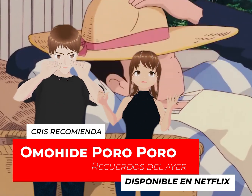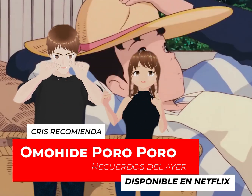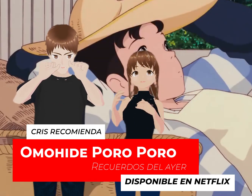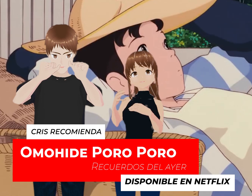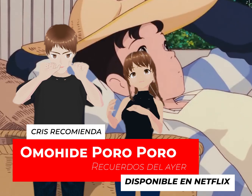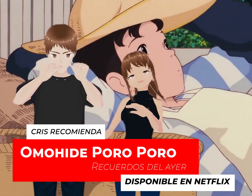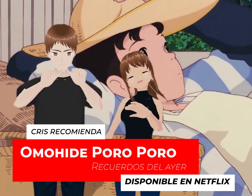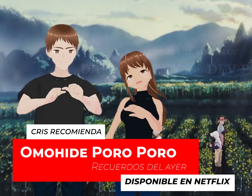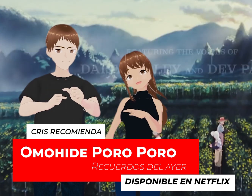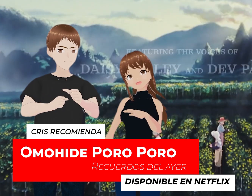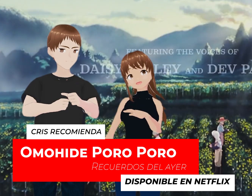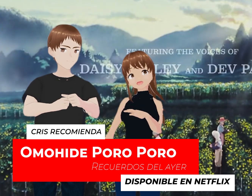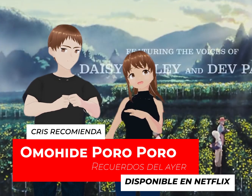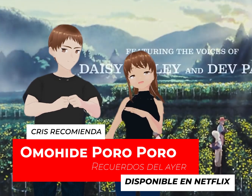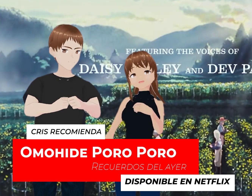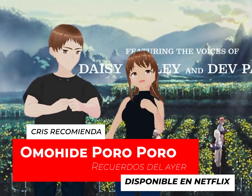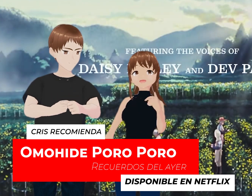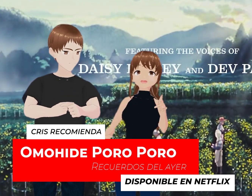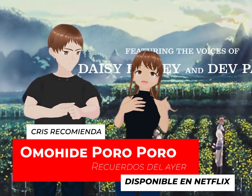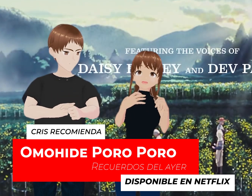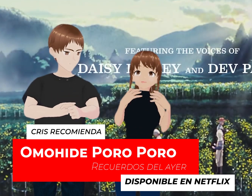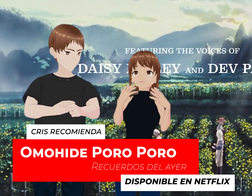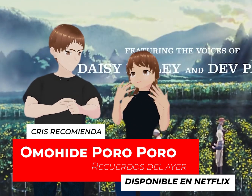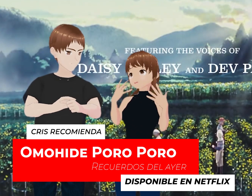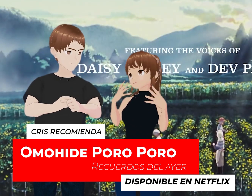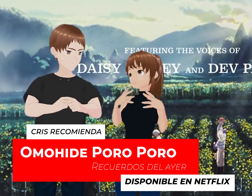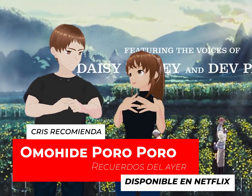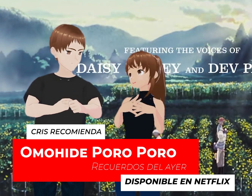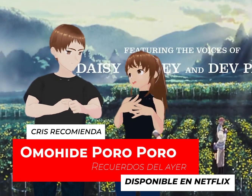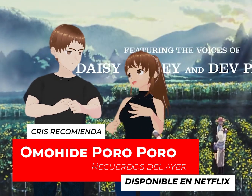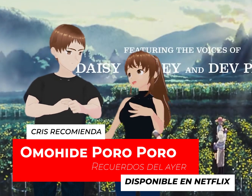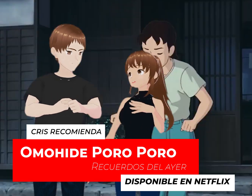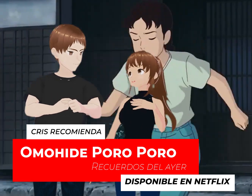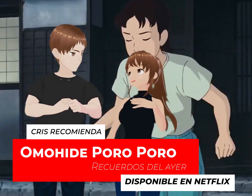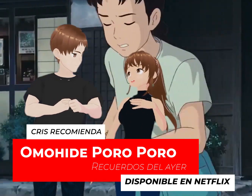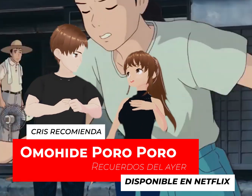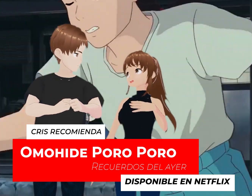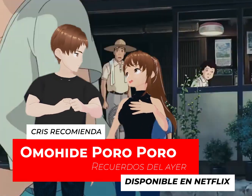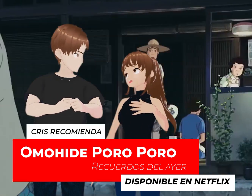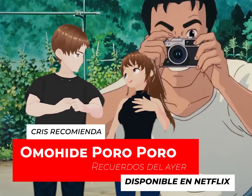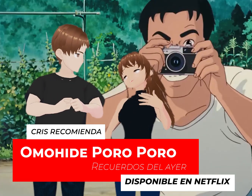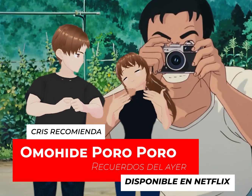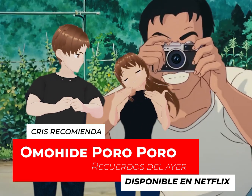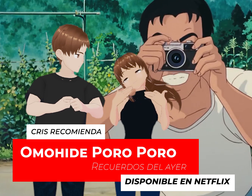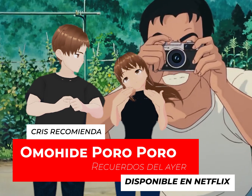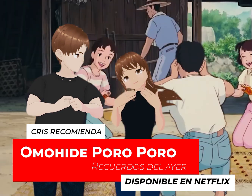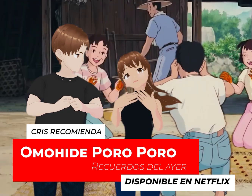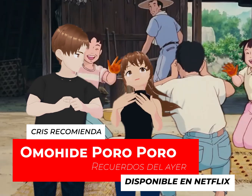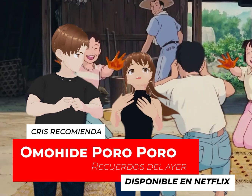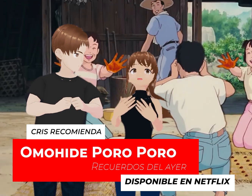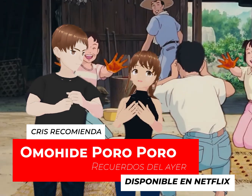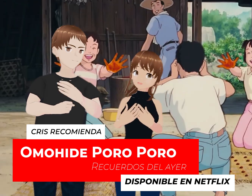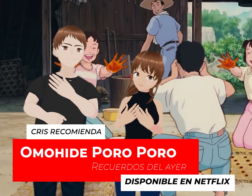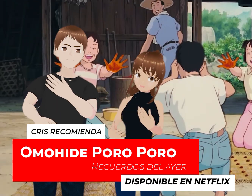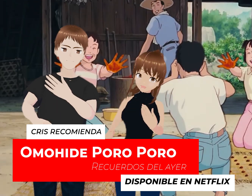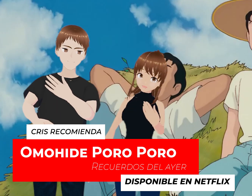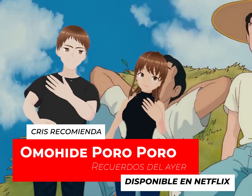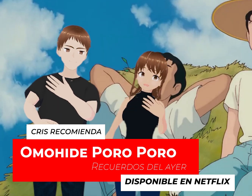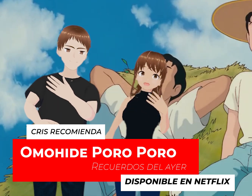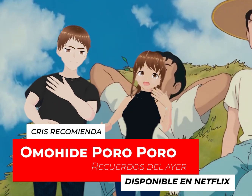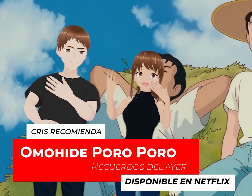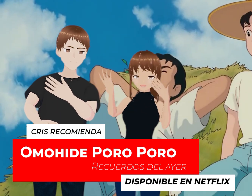sí Sentí un poquito De tristeza O sea No de tristeza Más bien como que Me Me Me suavizó mi